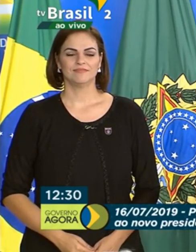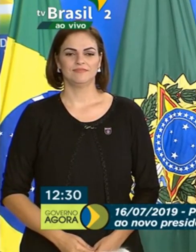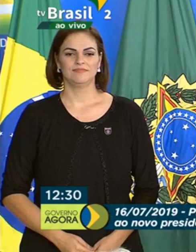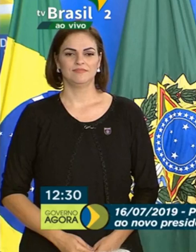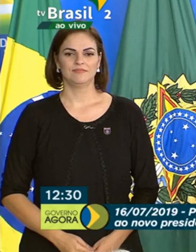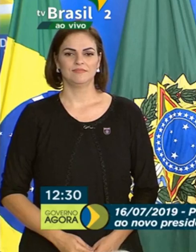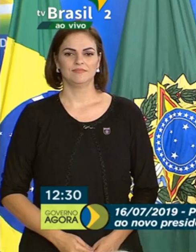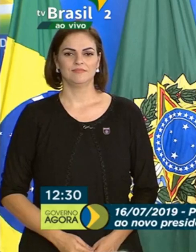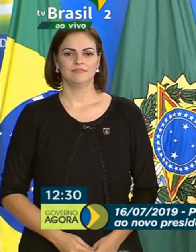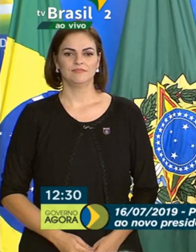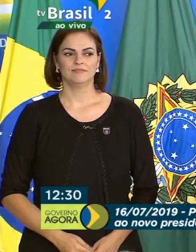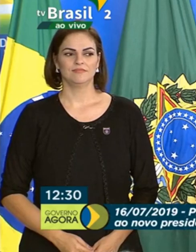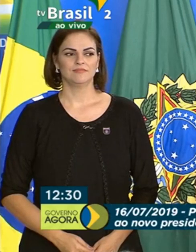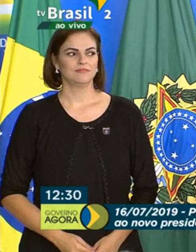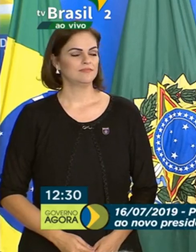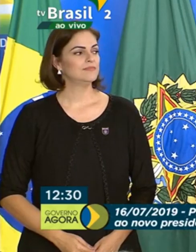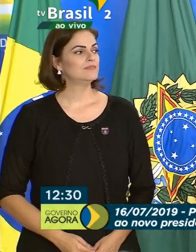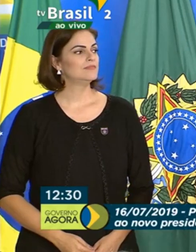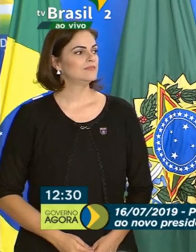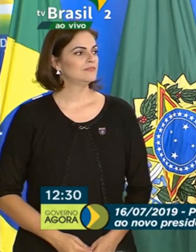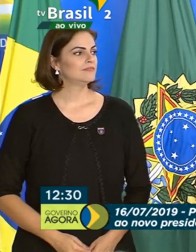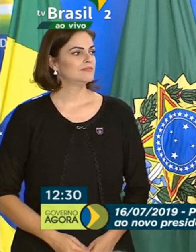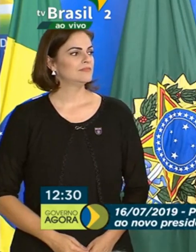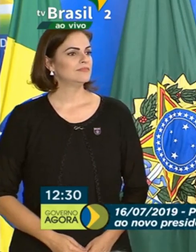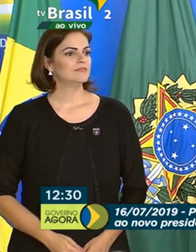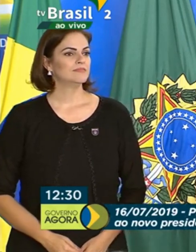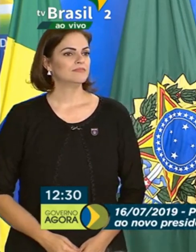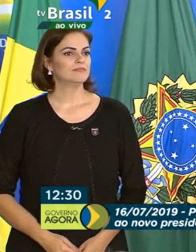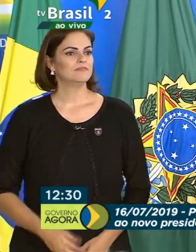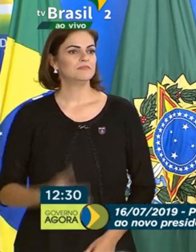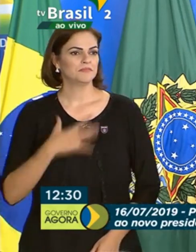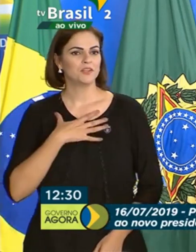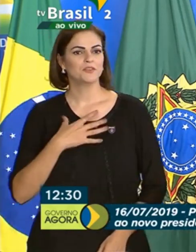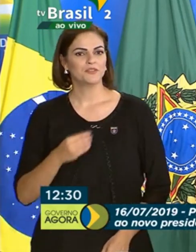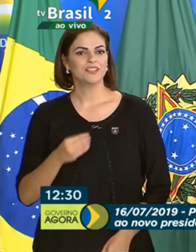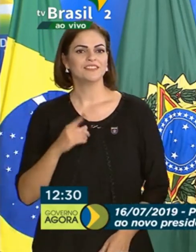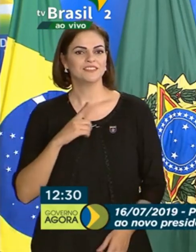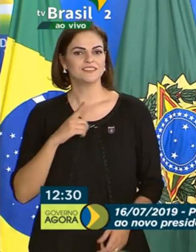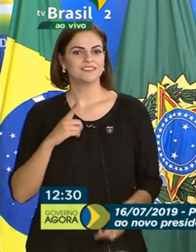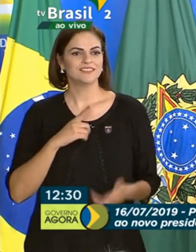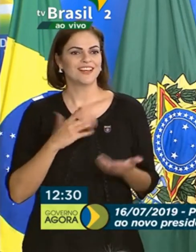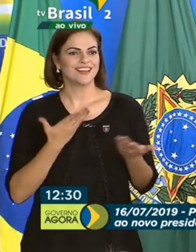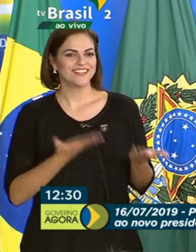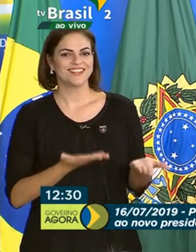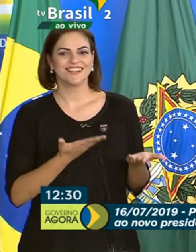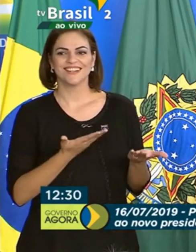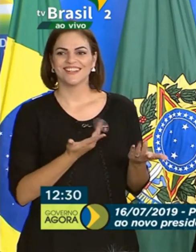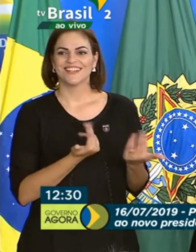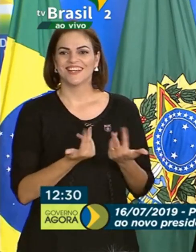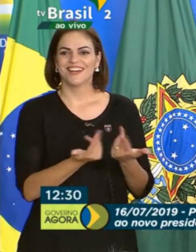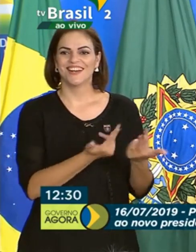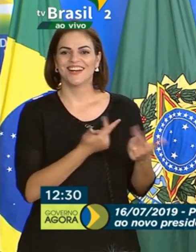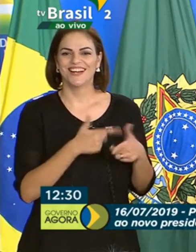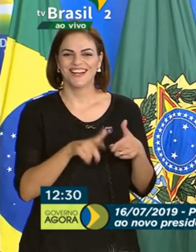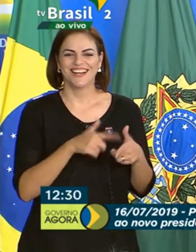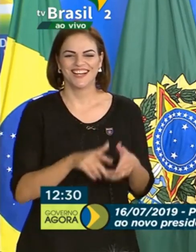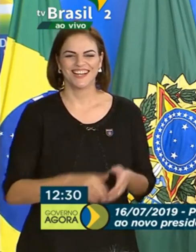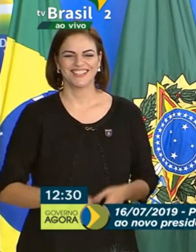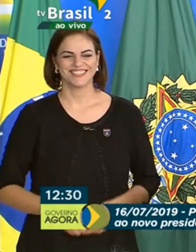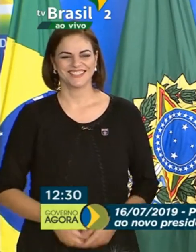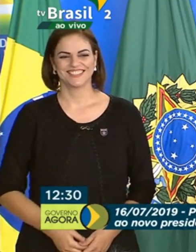Por ser meu filho, tem seus problemas potencializados. E temos também, se Deus quiser,